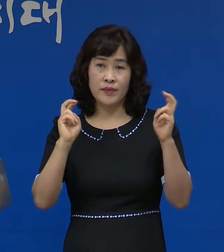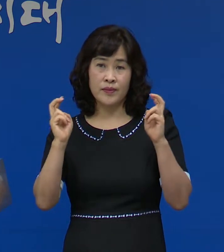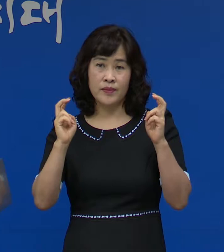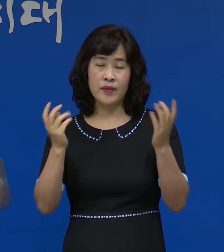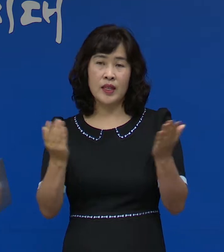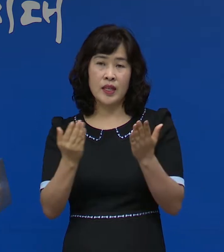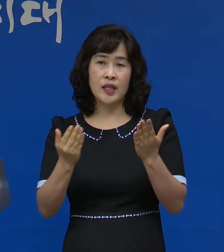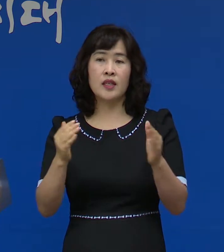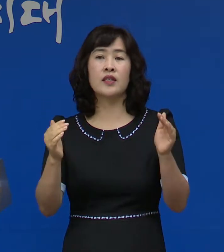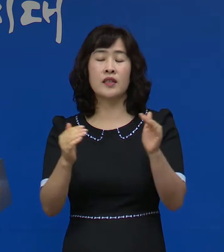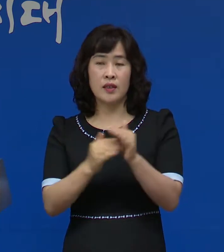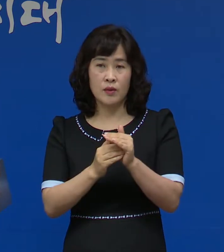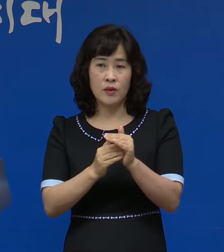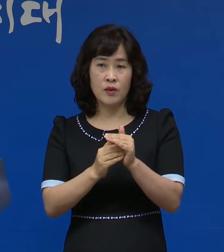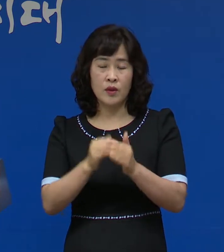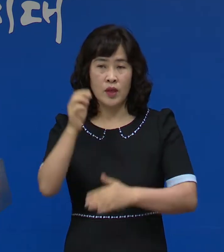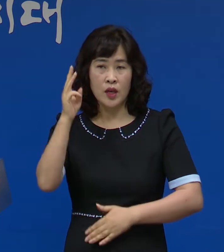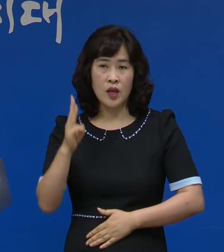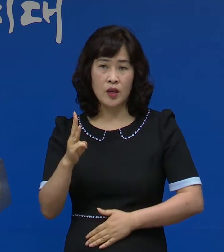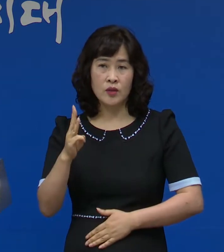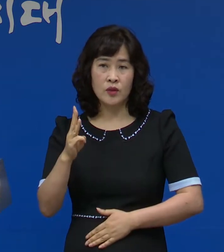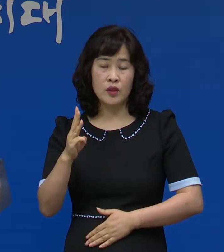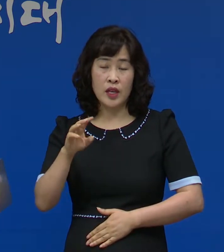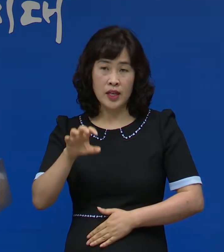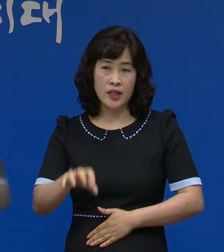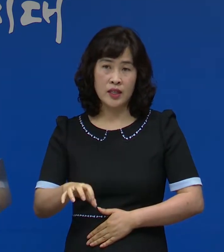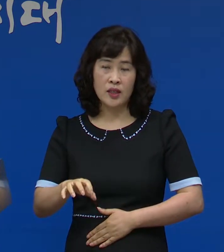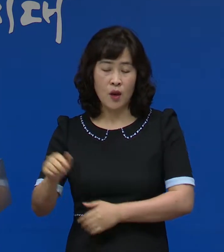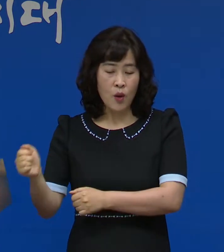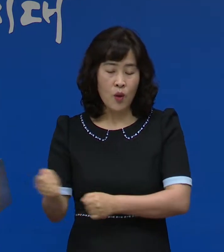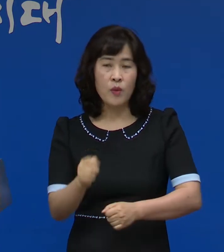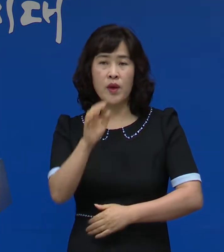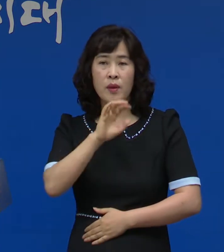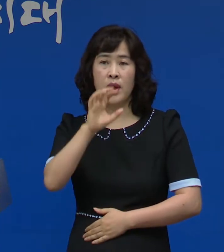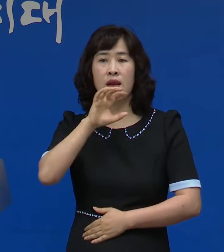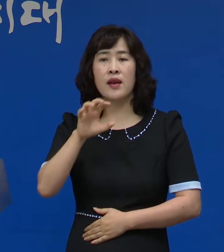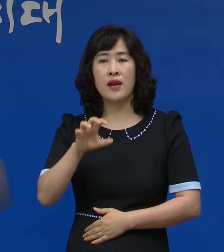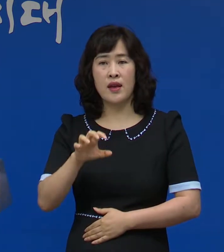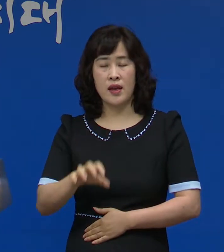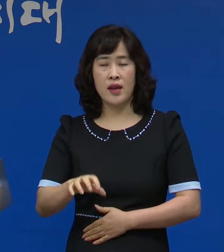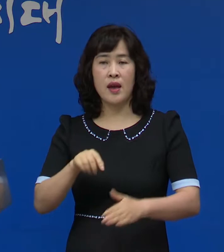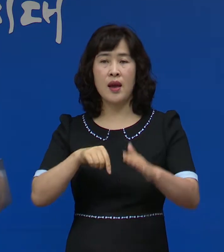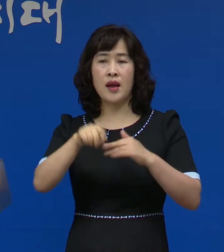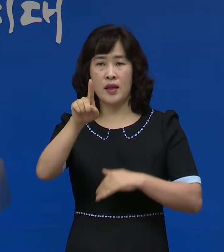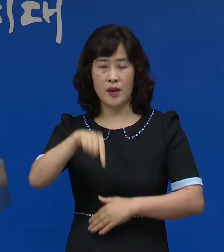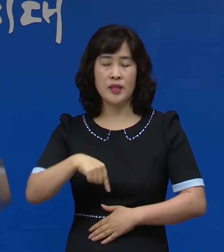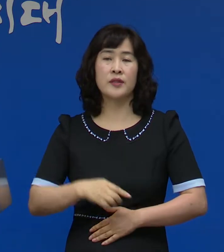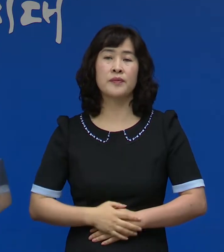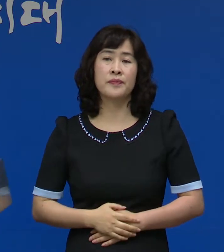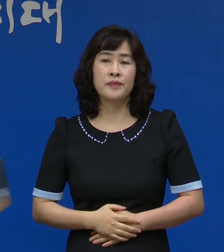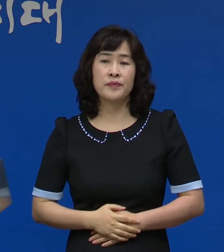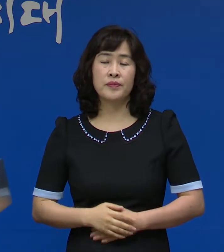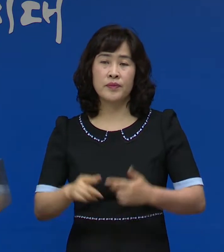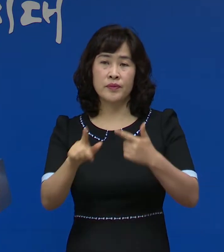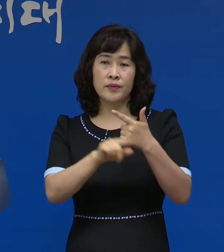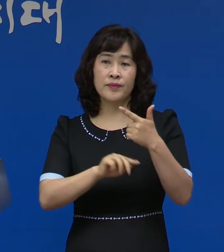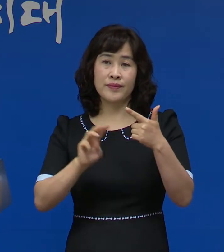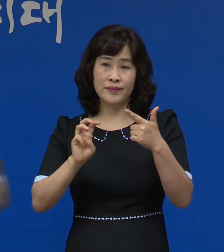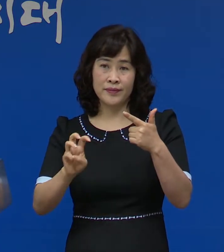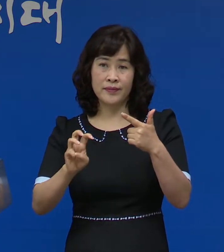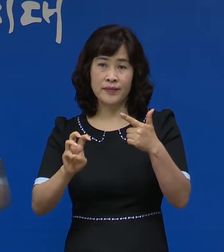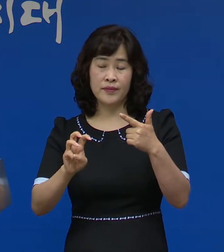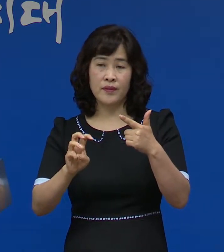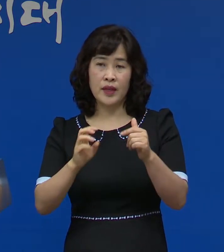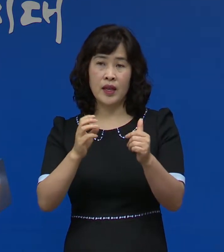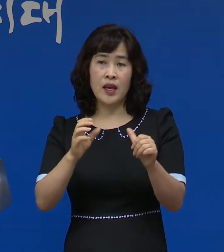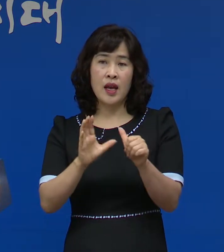근무를 마치고 광주광역시 소재 골프연습장에 다녀왔습니다 6월 30일에는